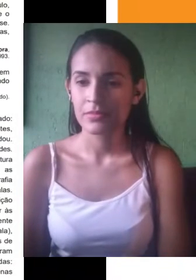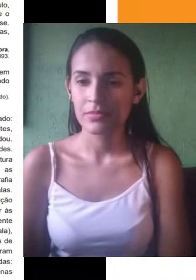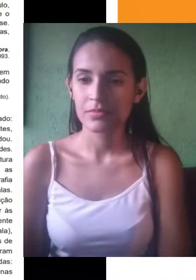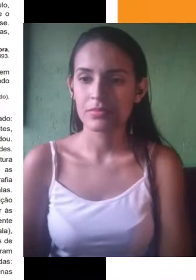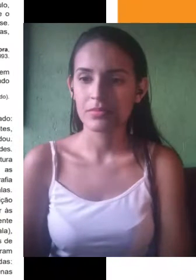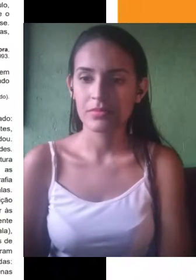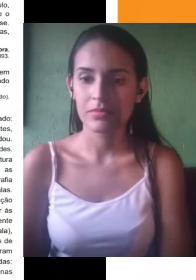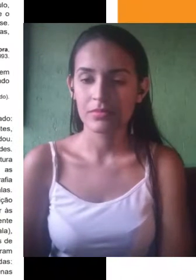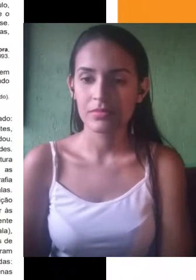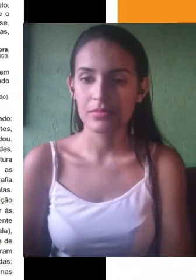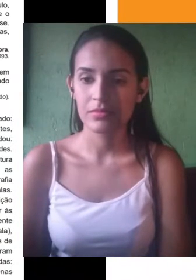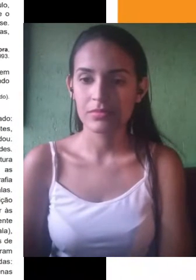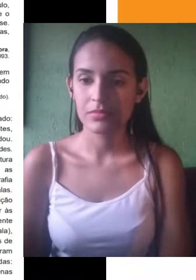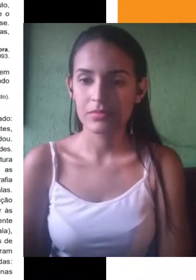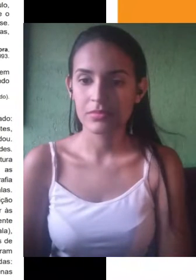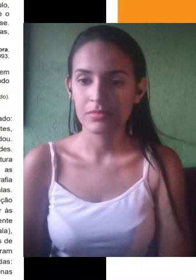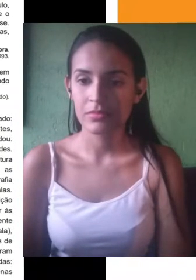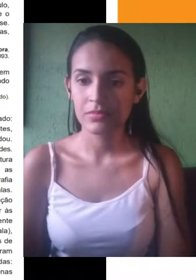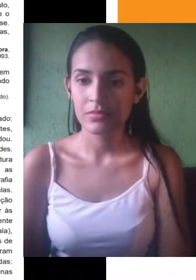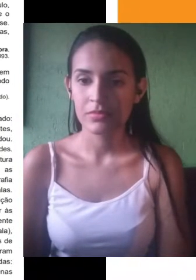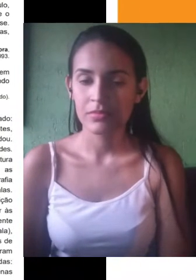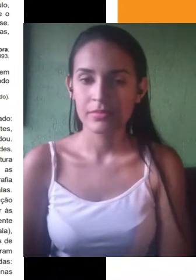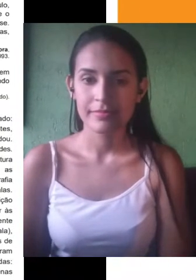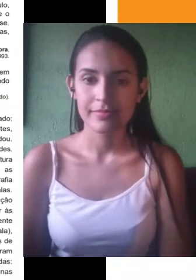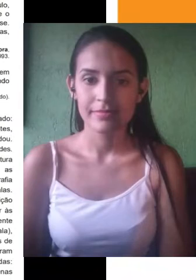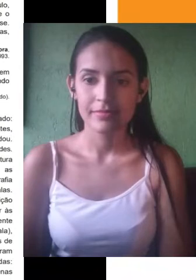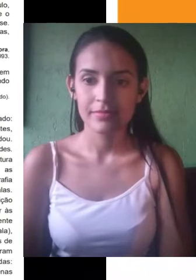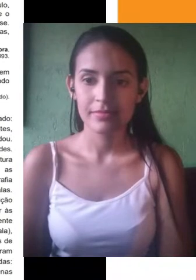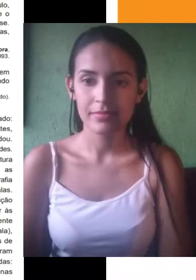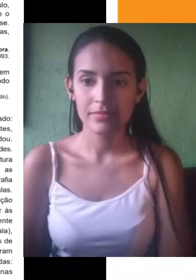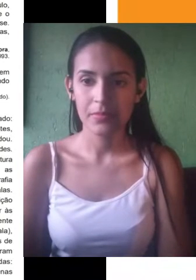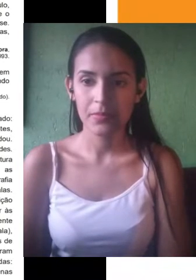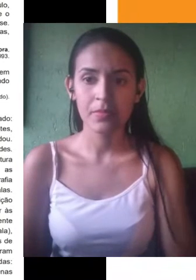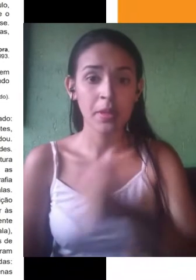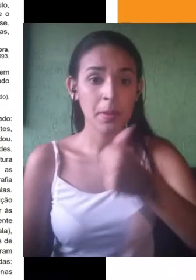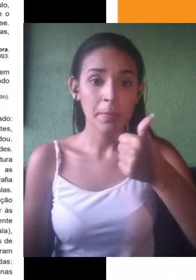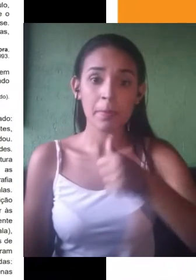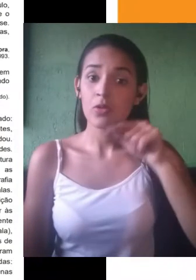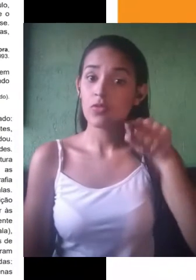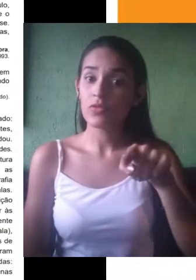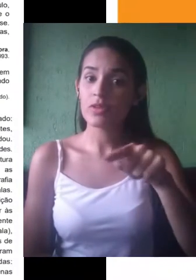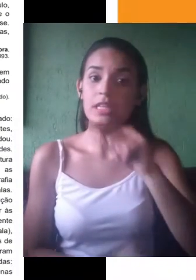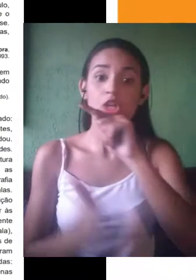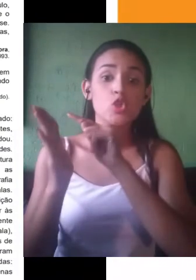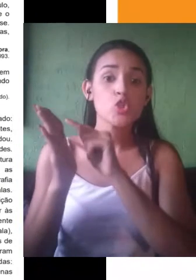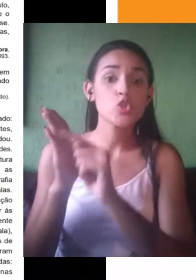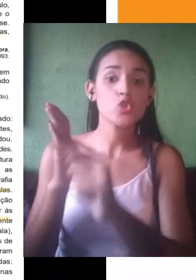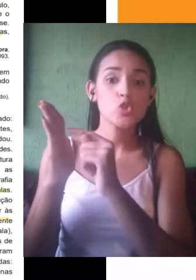motivadores é fazer uma leitura inicial, já sublinhando, já destacando quais são as